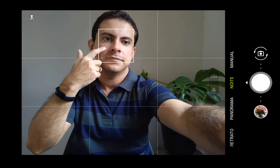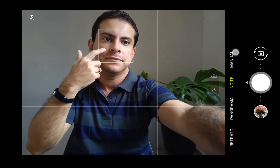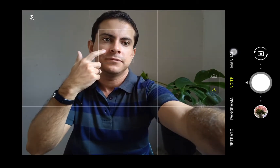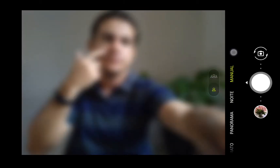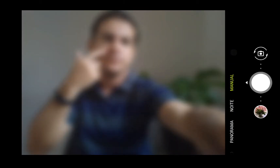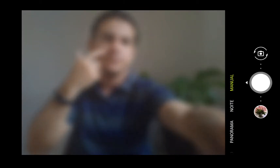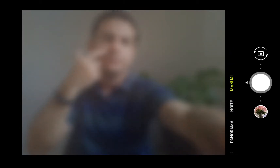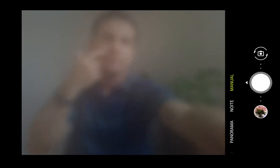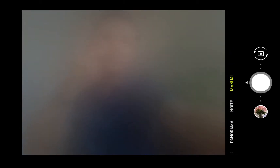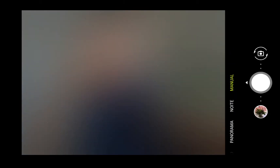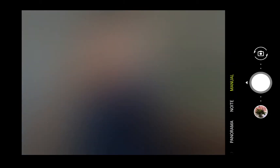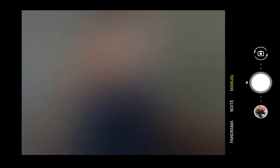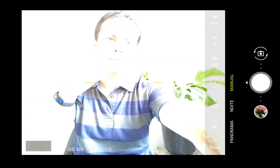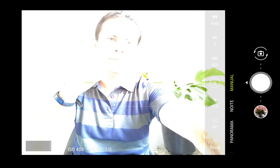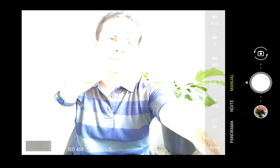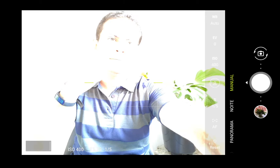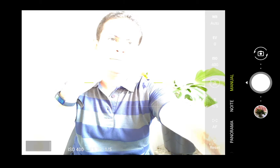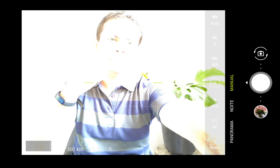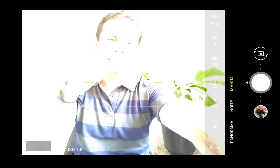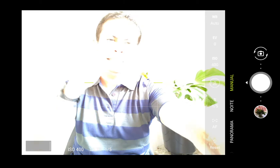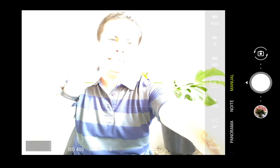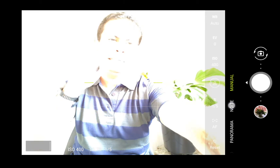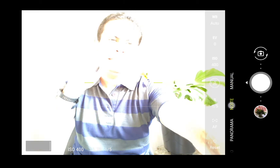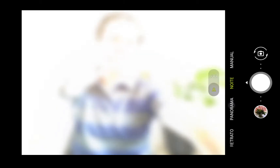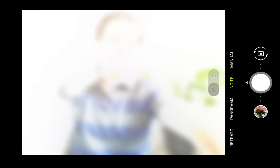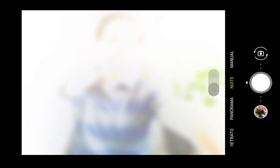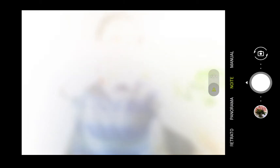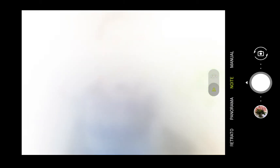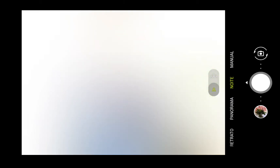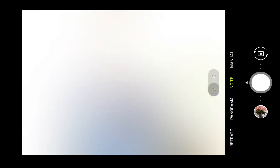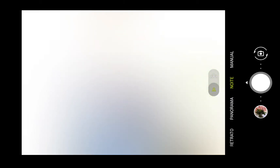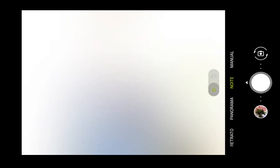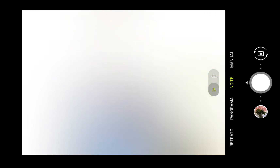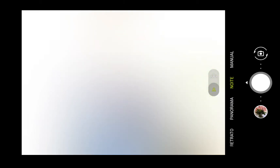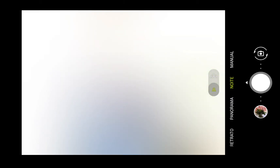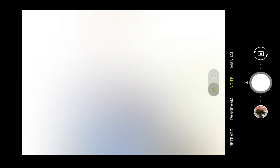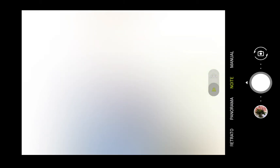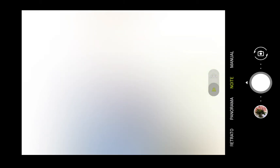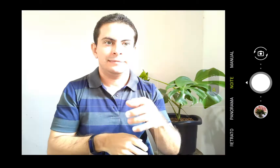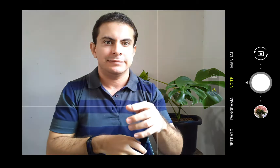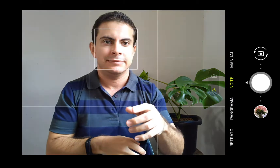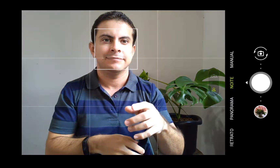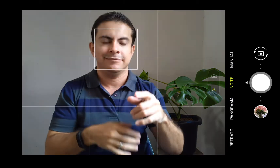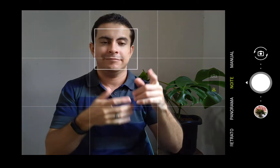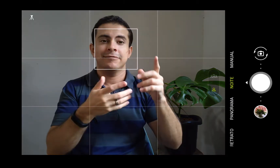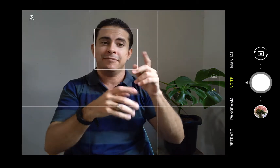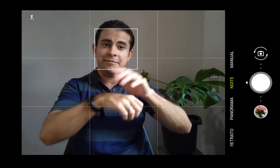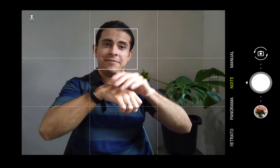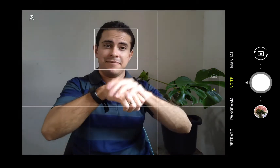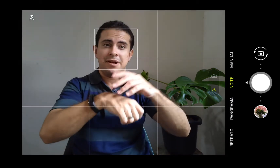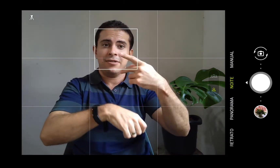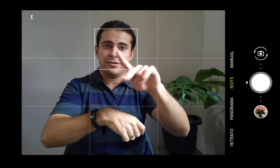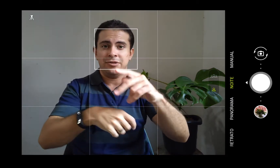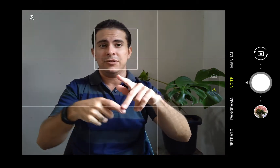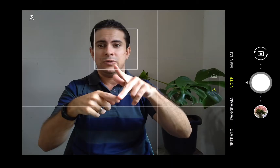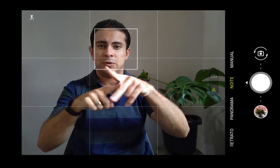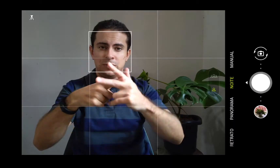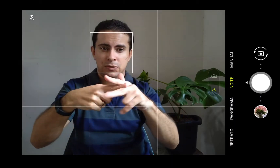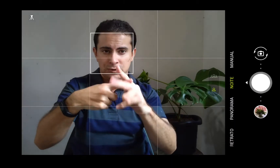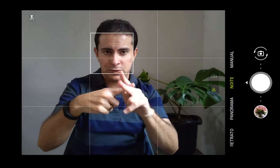ISO, na velocidade do obturador, no foco, você mesmo dá para configurar. Quem segue meu